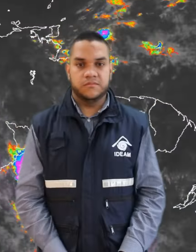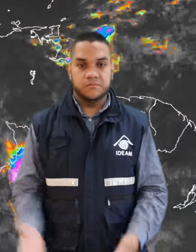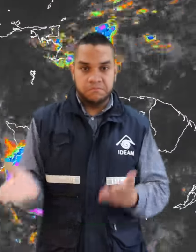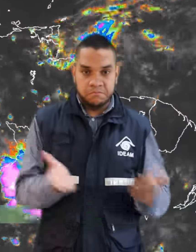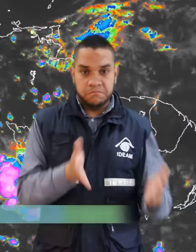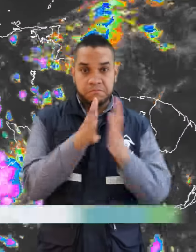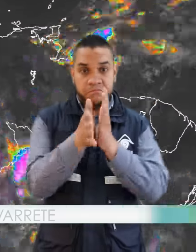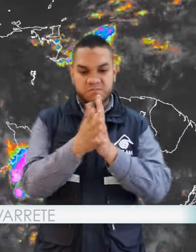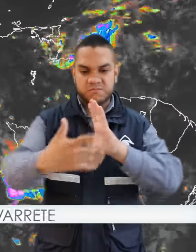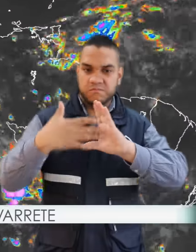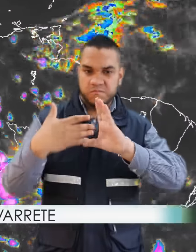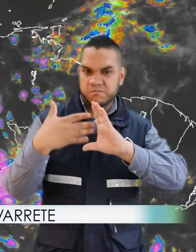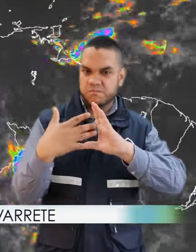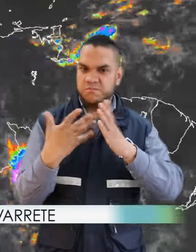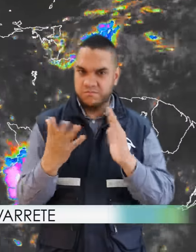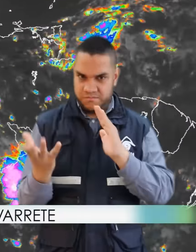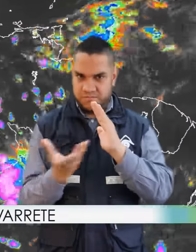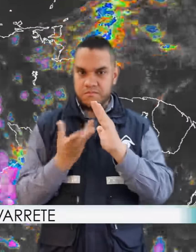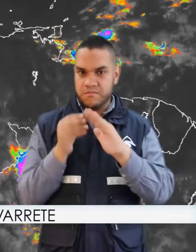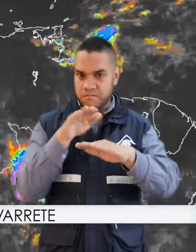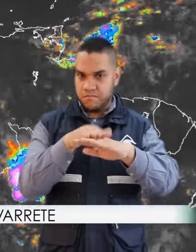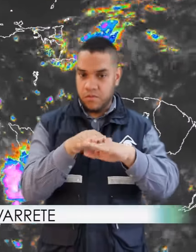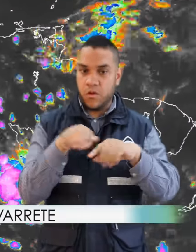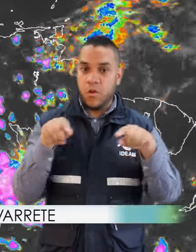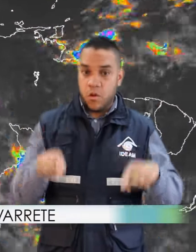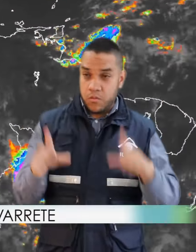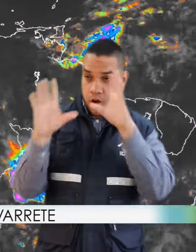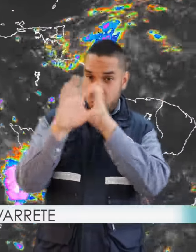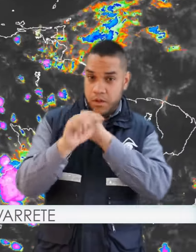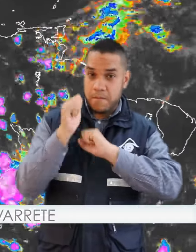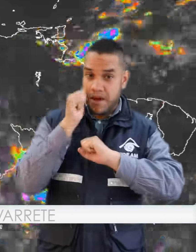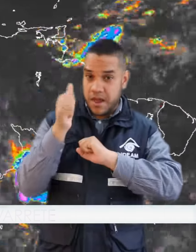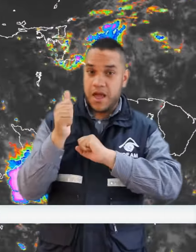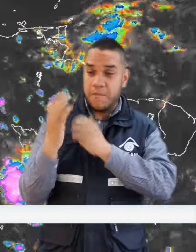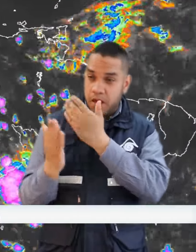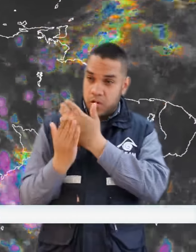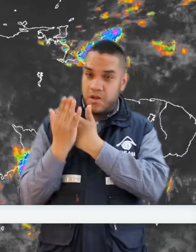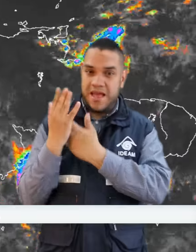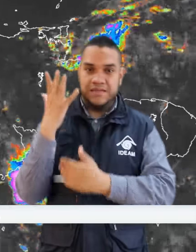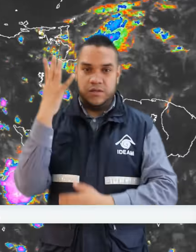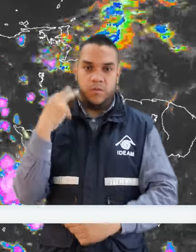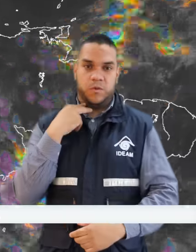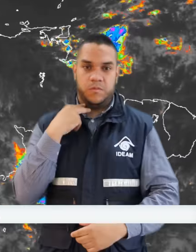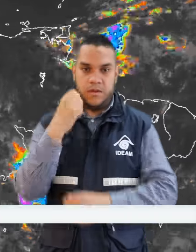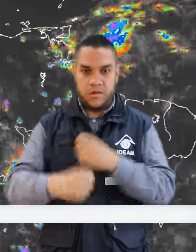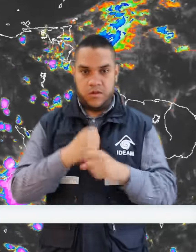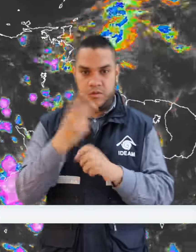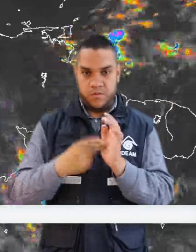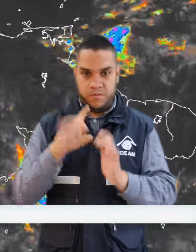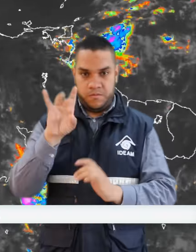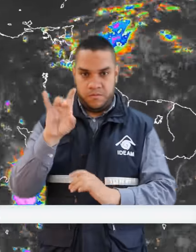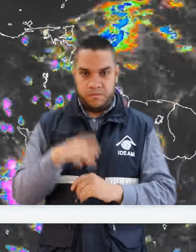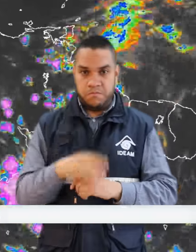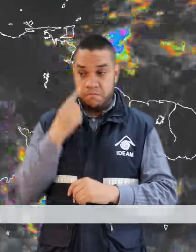Bienvenidos al pronóstico de estado del tiempo para la noche de hoy y mañana en la madrugada del 5 de noviembre de 2015. De acuerdo